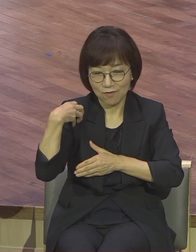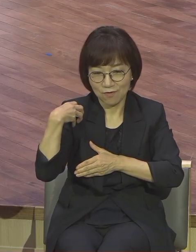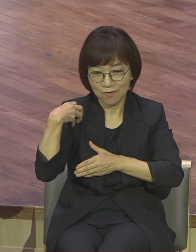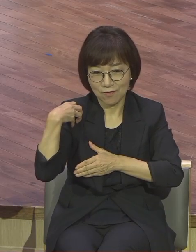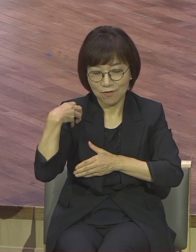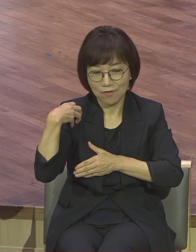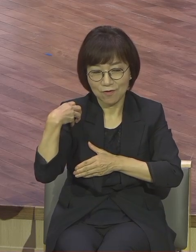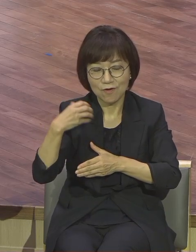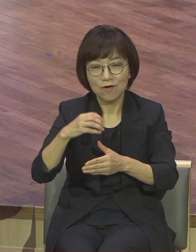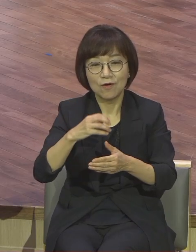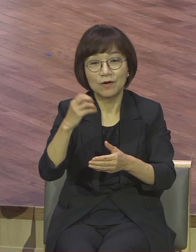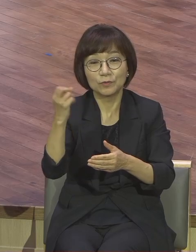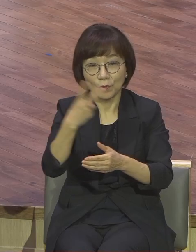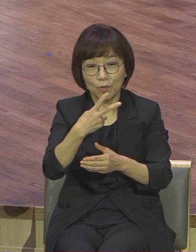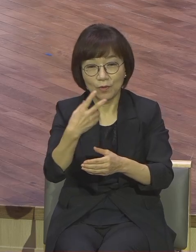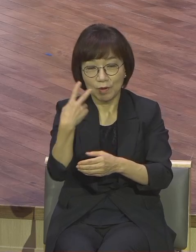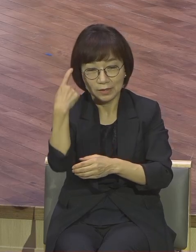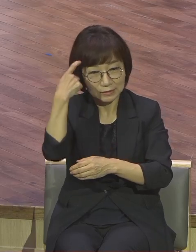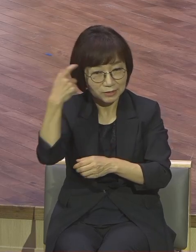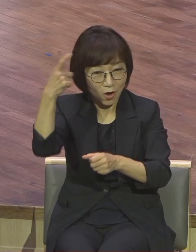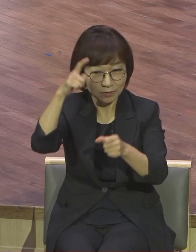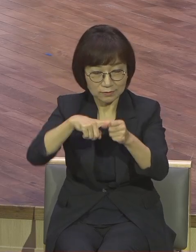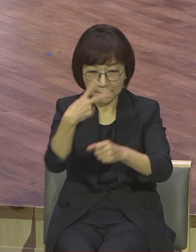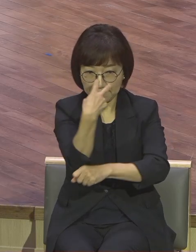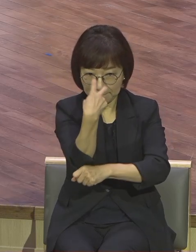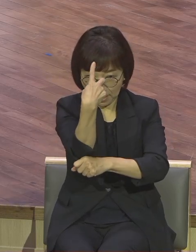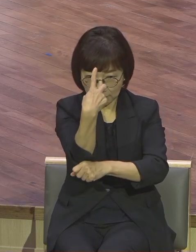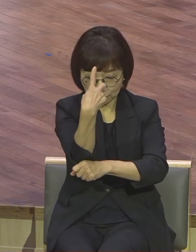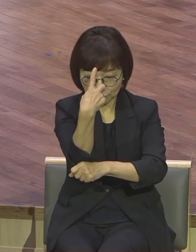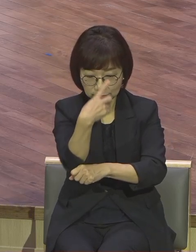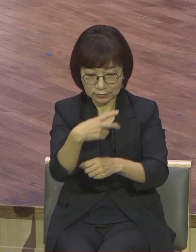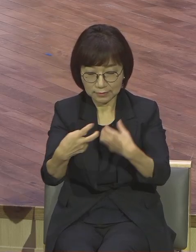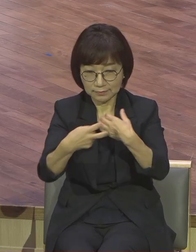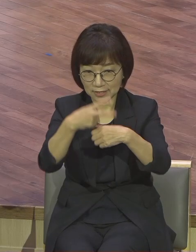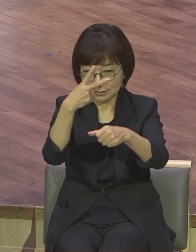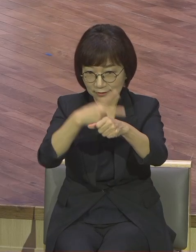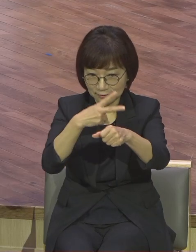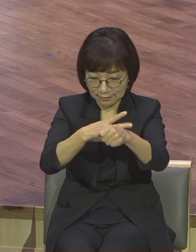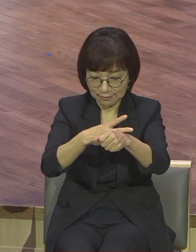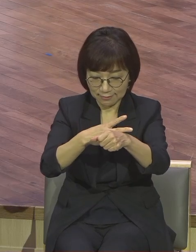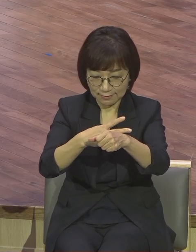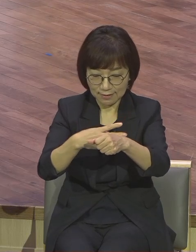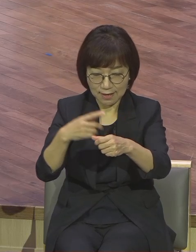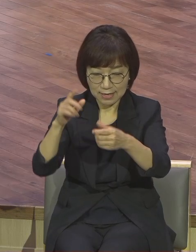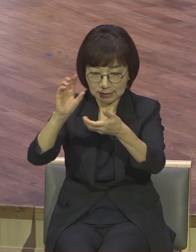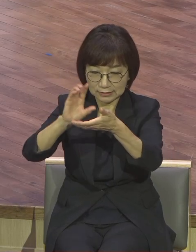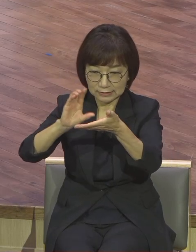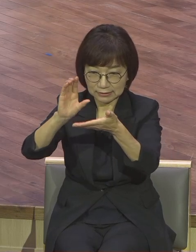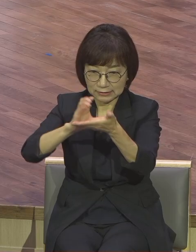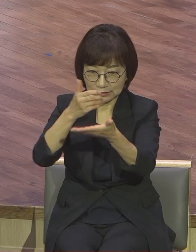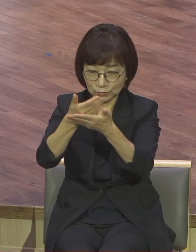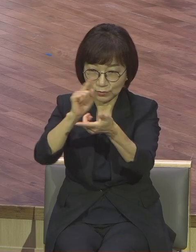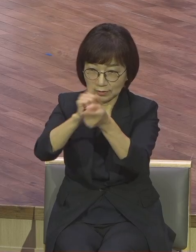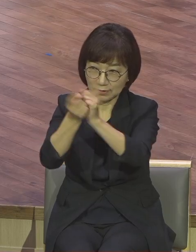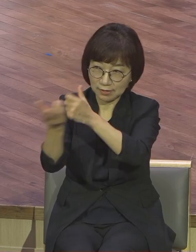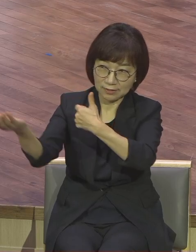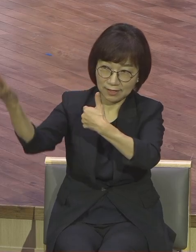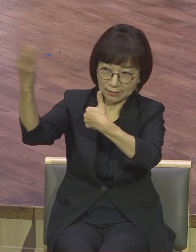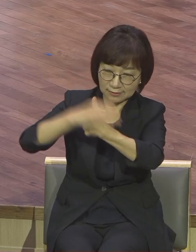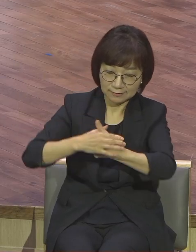파수구드로 영적 의사로 나를 영적 삼중의 대사로 나를 사용하여 조사사 용어가